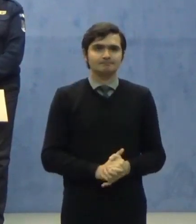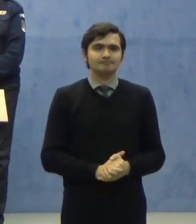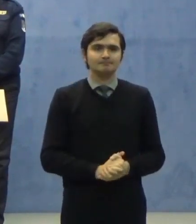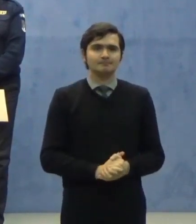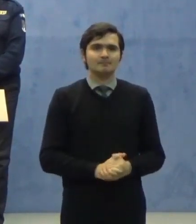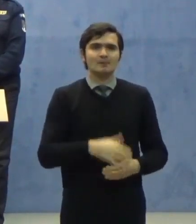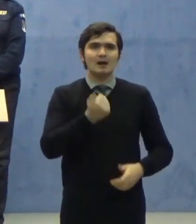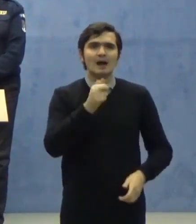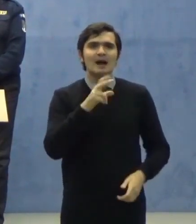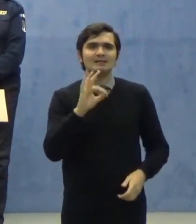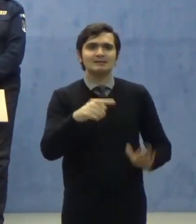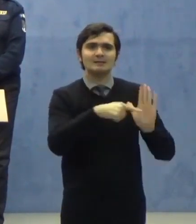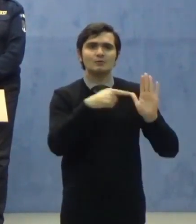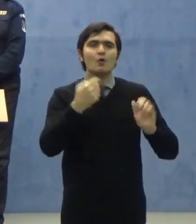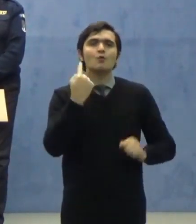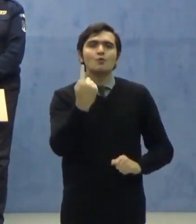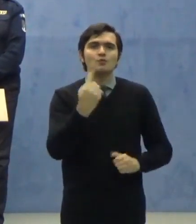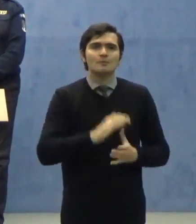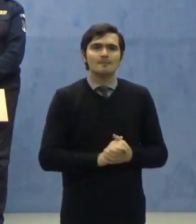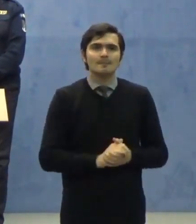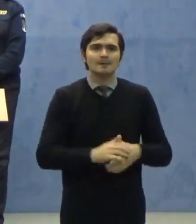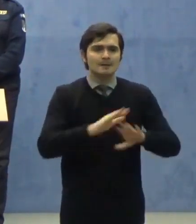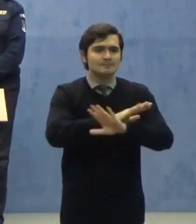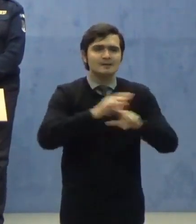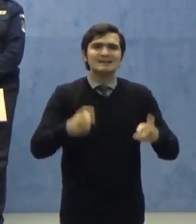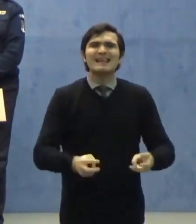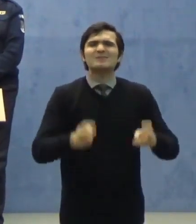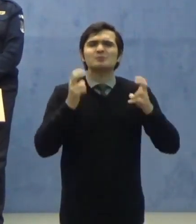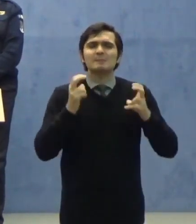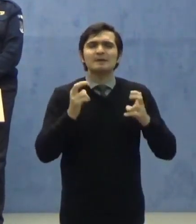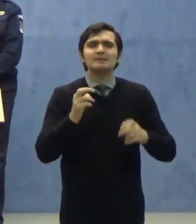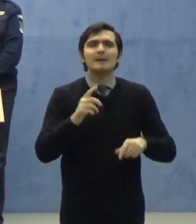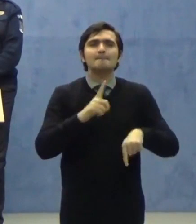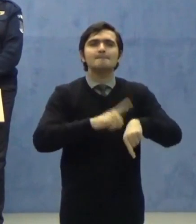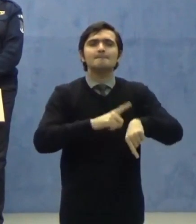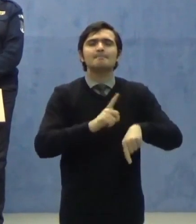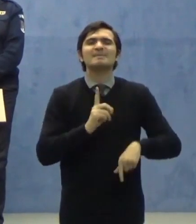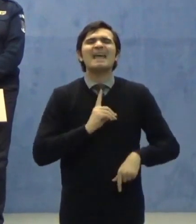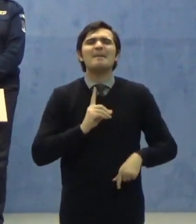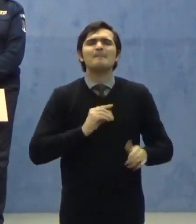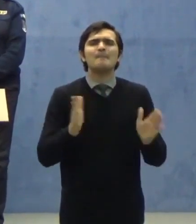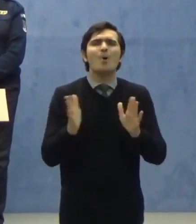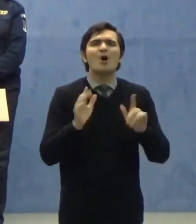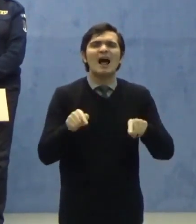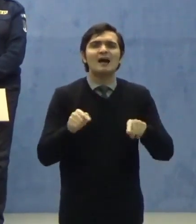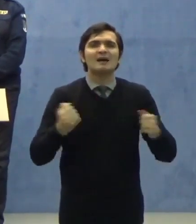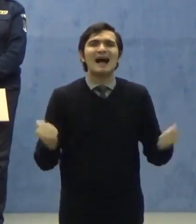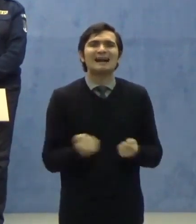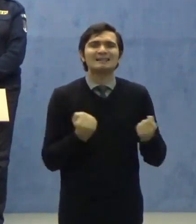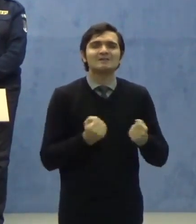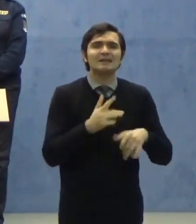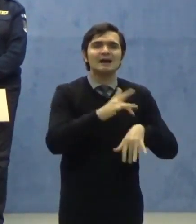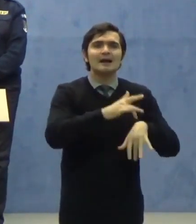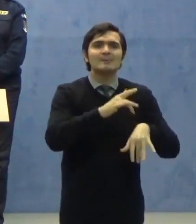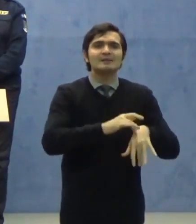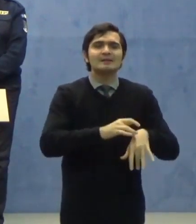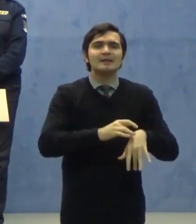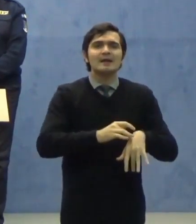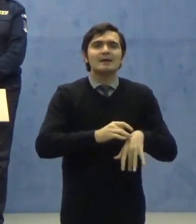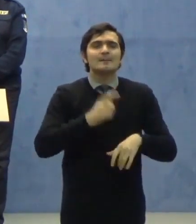Articolul 1. Se suspendă temporar activitatea în cabinetele de medicină dentar.